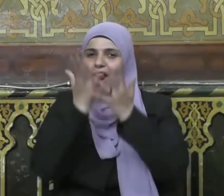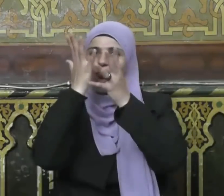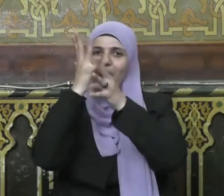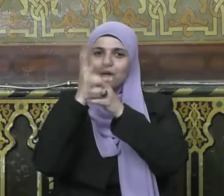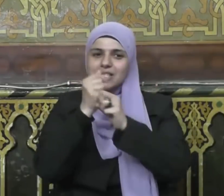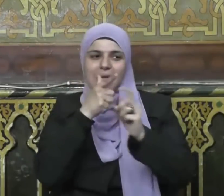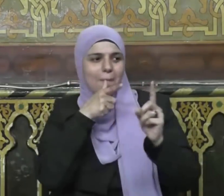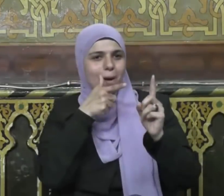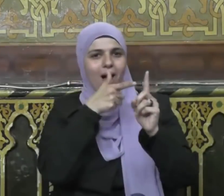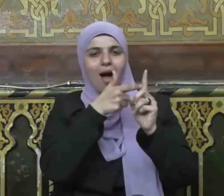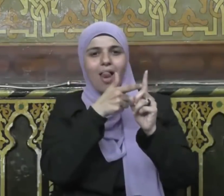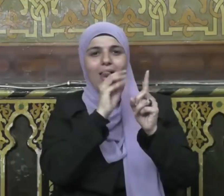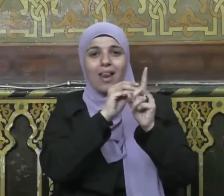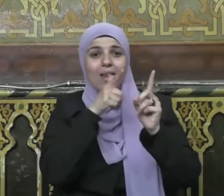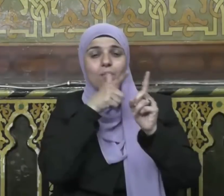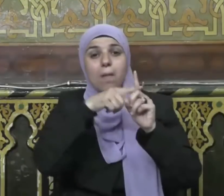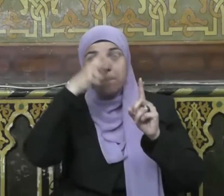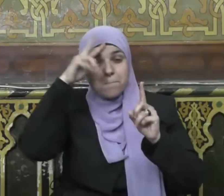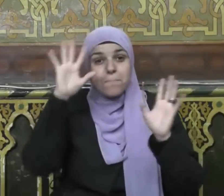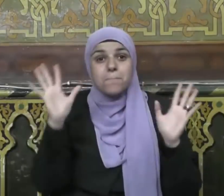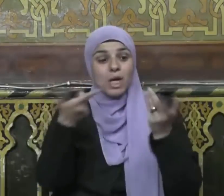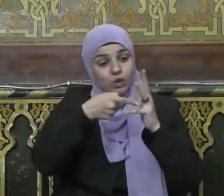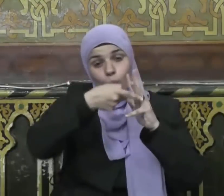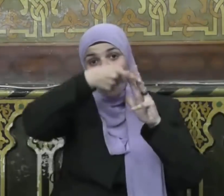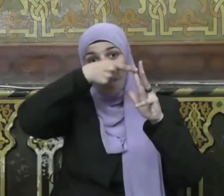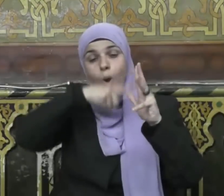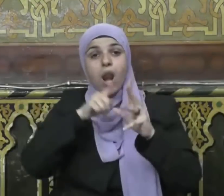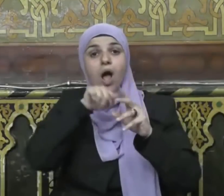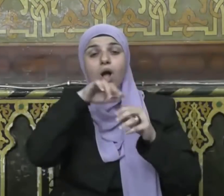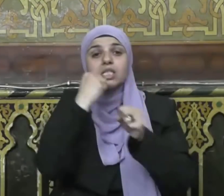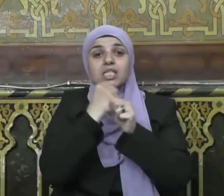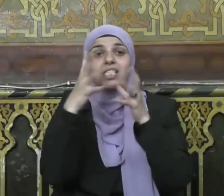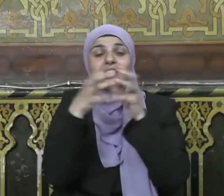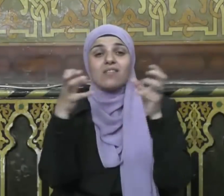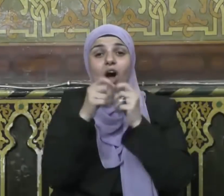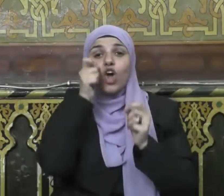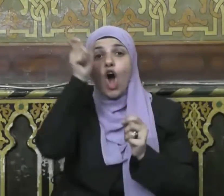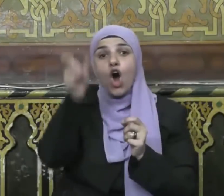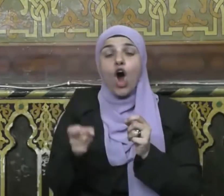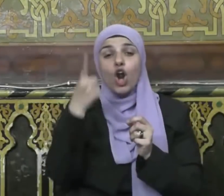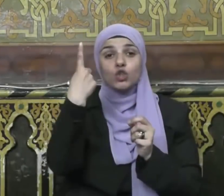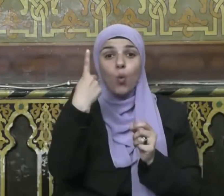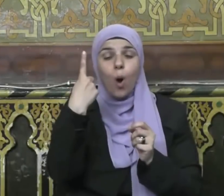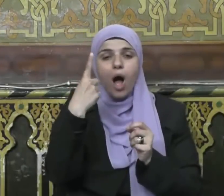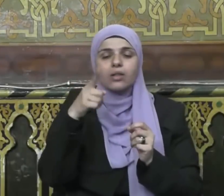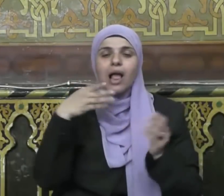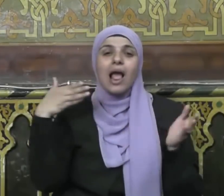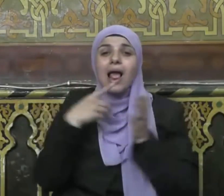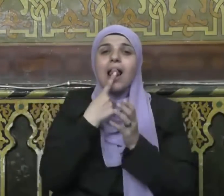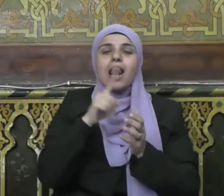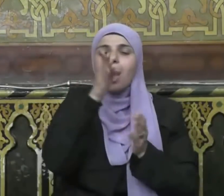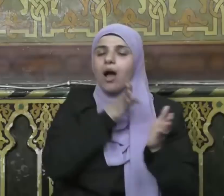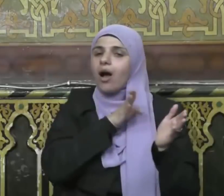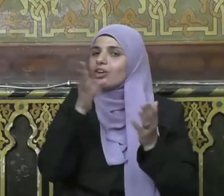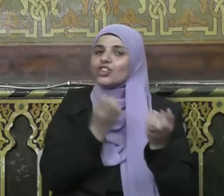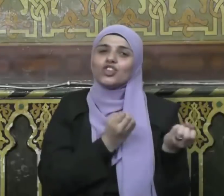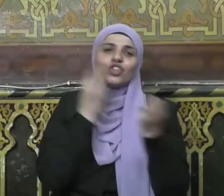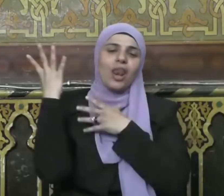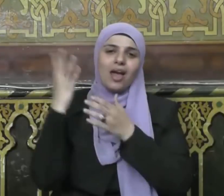خمسة إلا هو سادسهم ولا أدنى من ذلك ولا أكثر إلا هو معهم أينما كانوا ثم